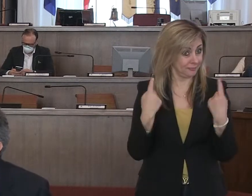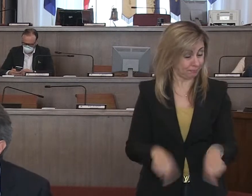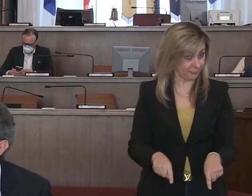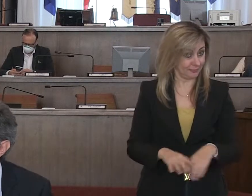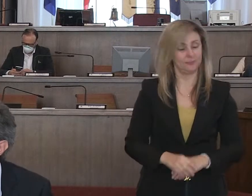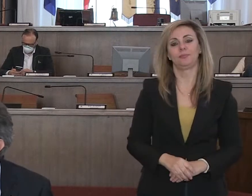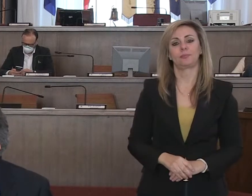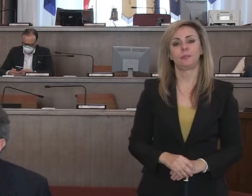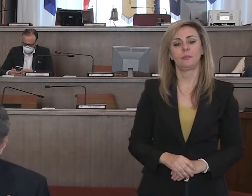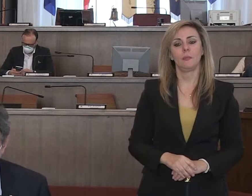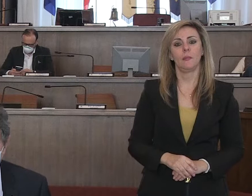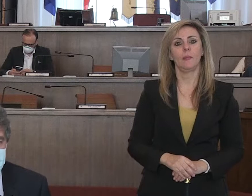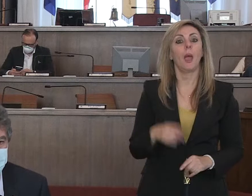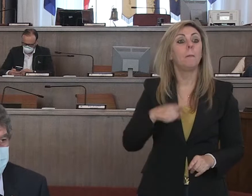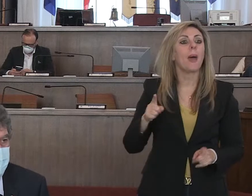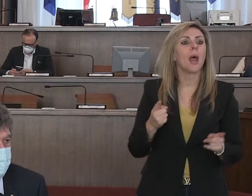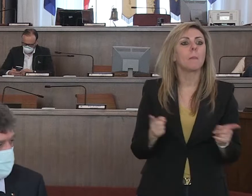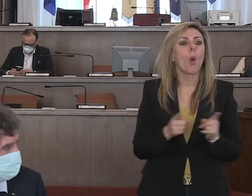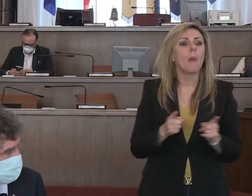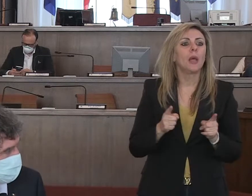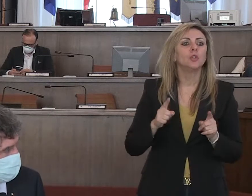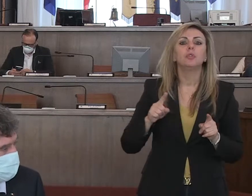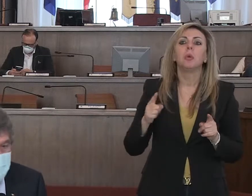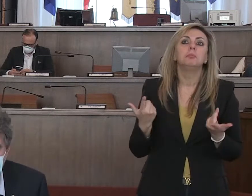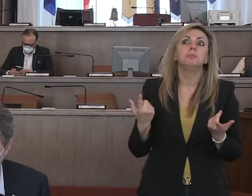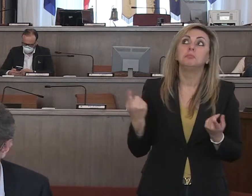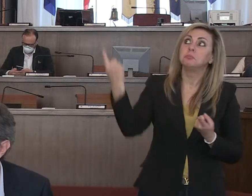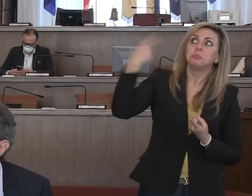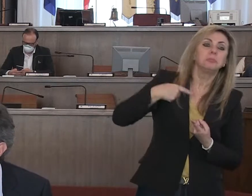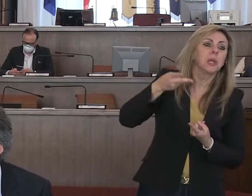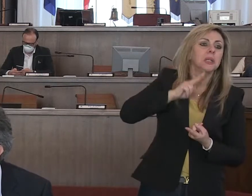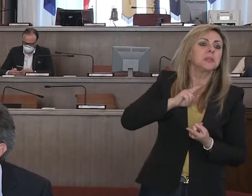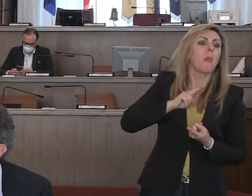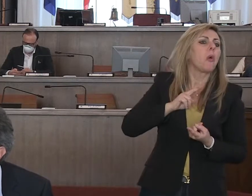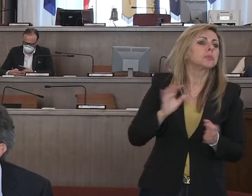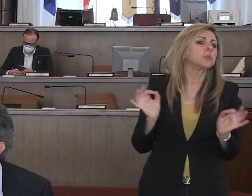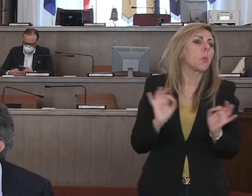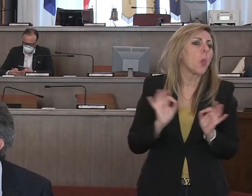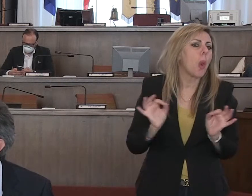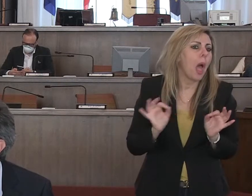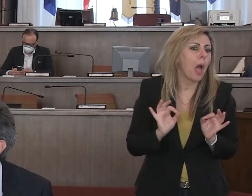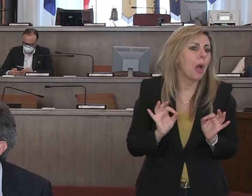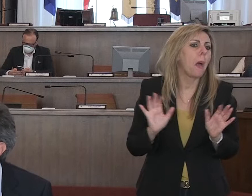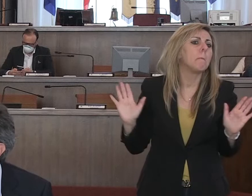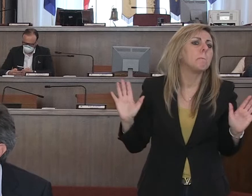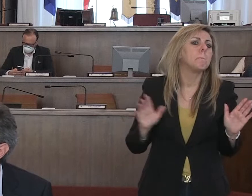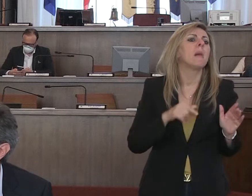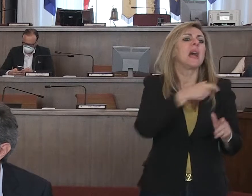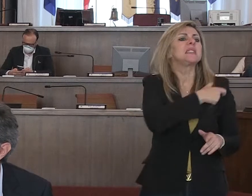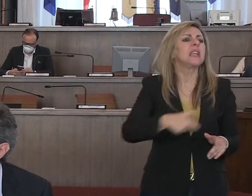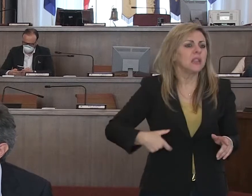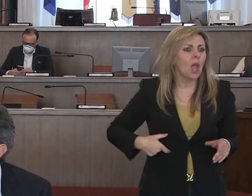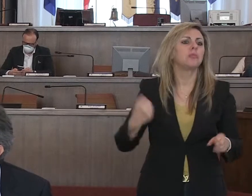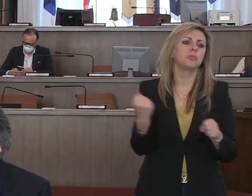non abbiamo notizie contrarie, quindi l'ordinanza è in vigore, i sindaci sono impegnati sul